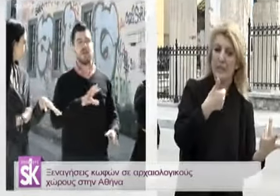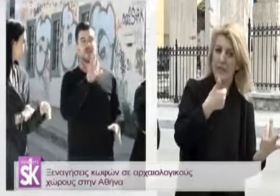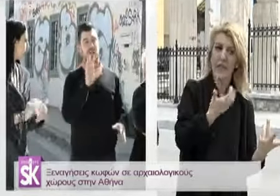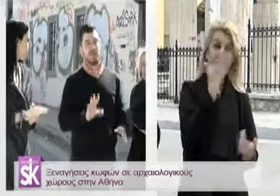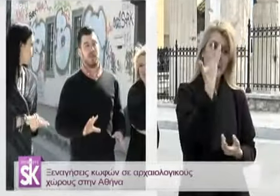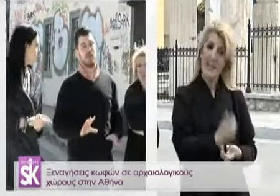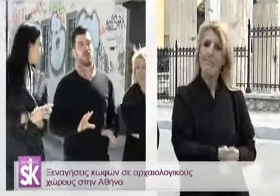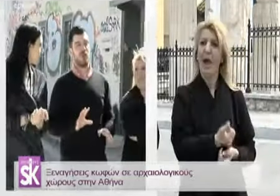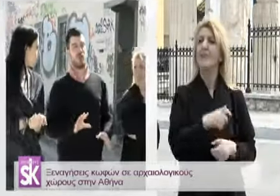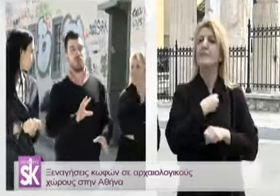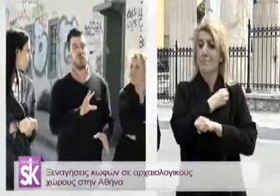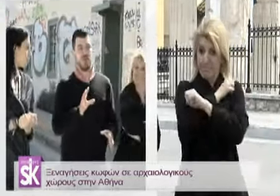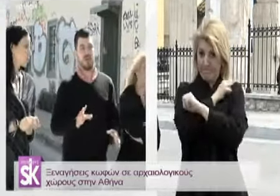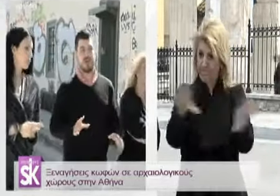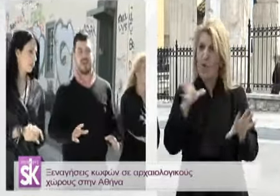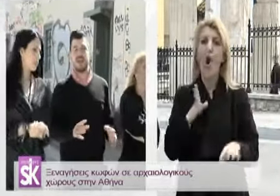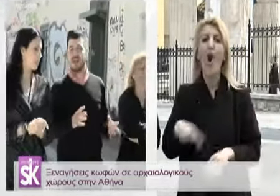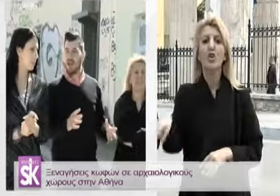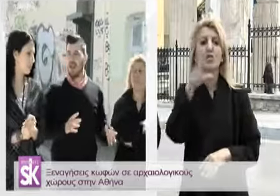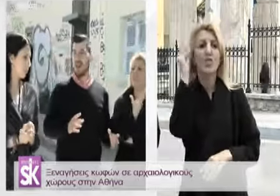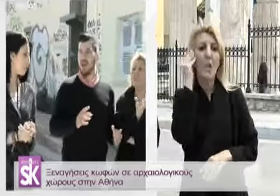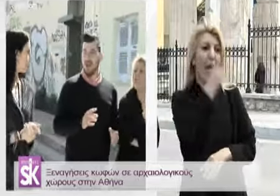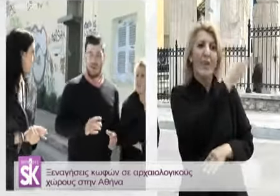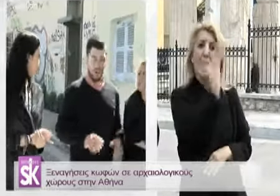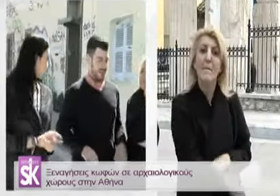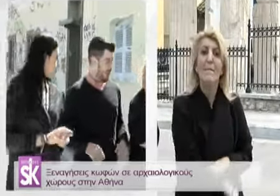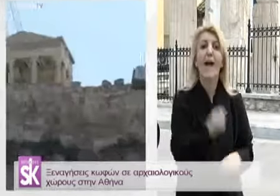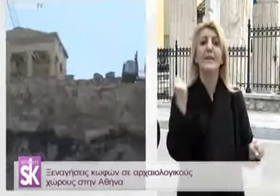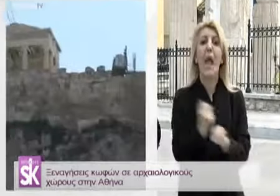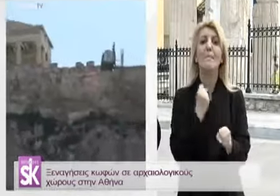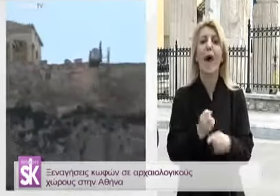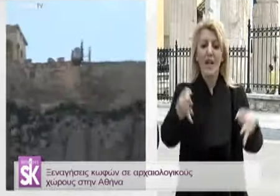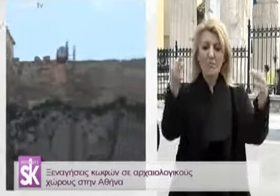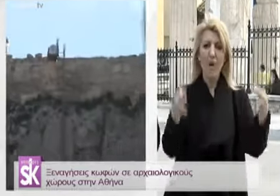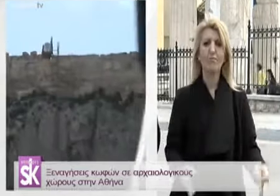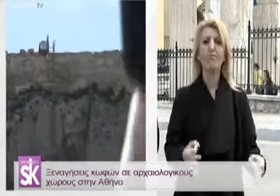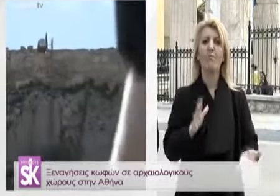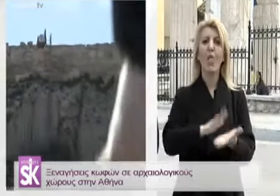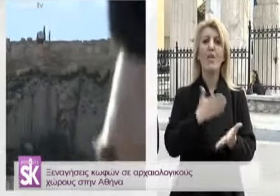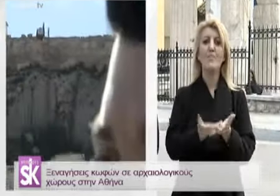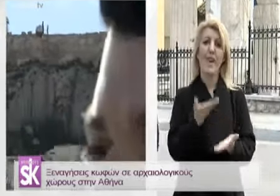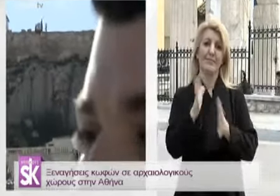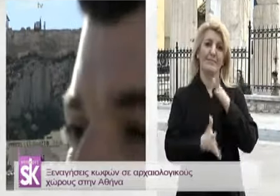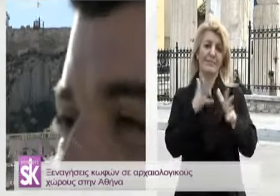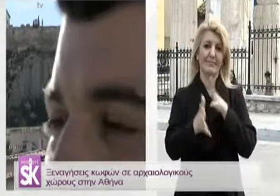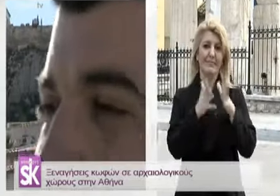το πρώτο και το κύριο είναι να μαθευτεί ότι υπάρχει αυτό το επάγγελμα, ο διαρμηνέας νοηματικής γλώσσας και ότι